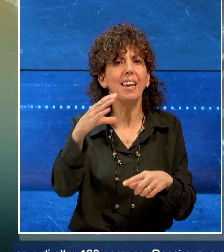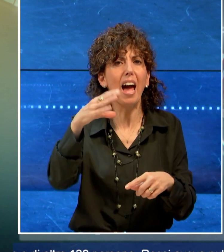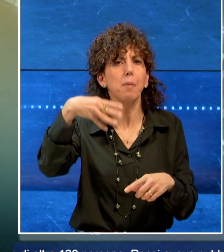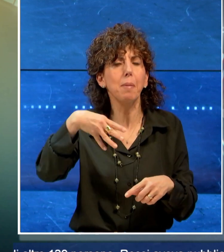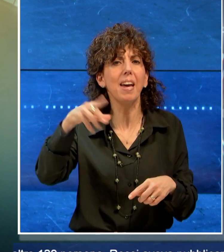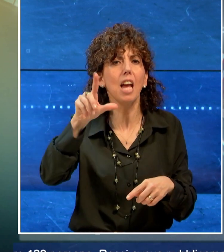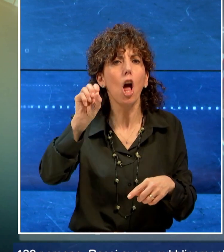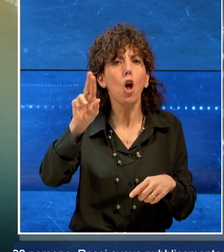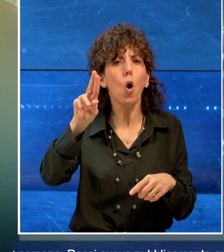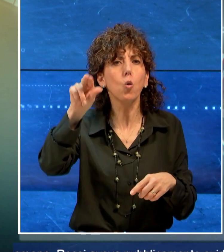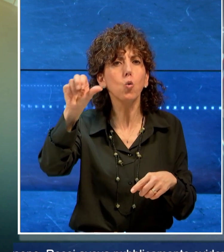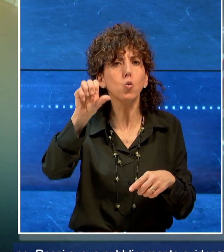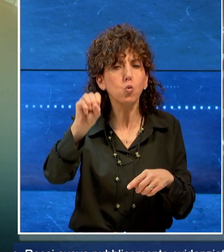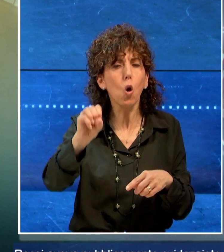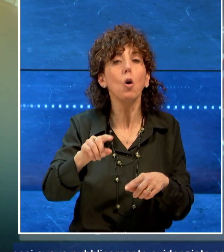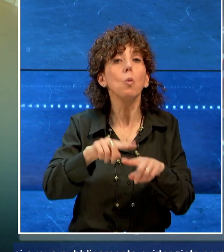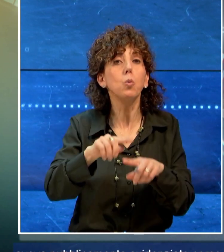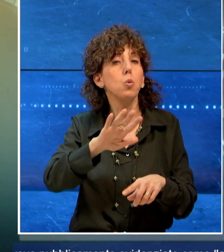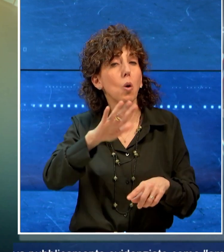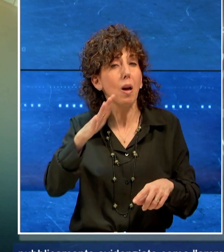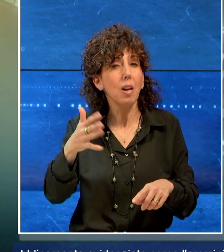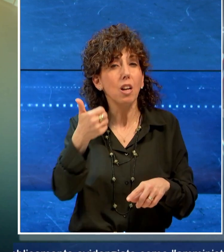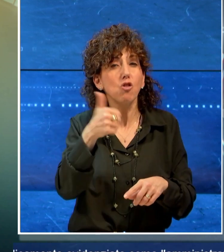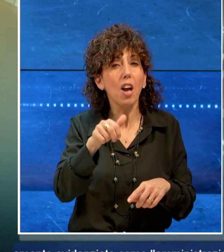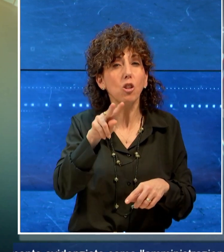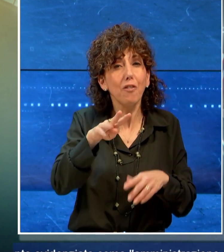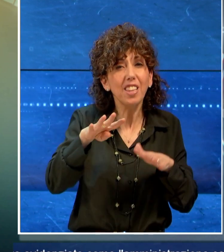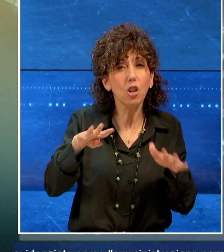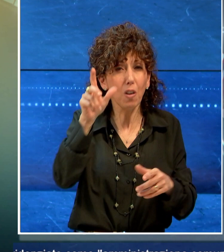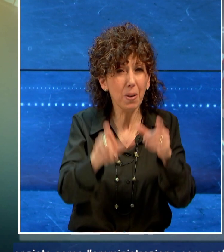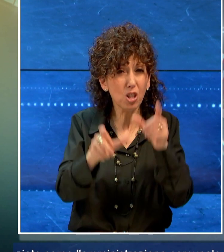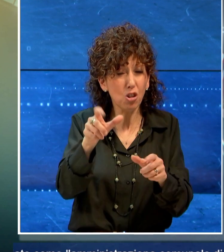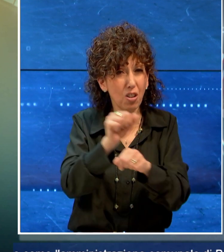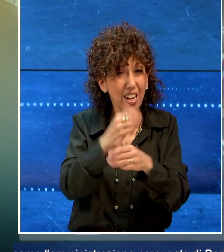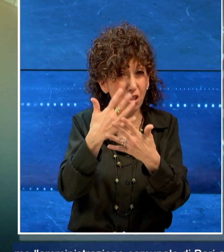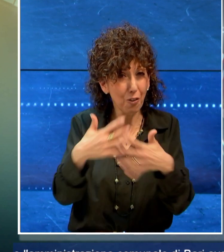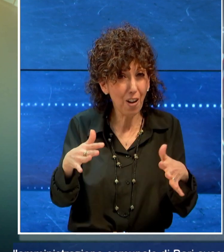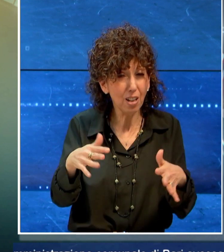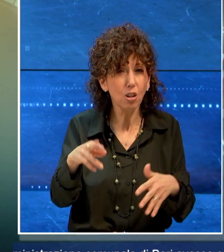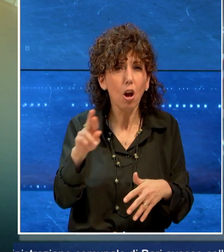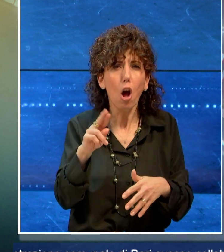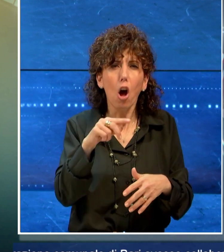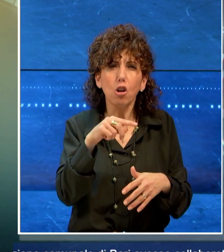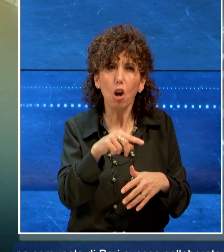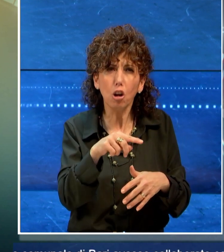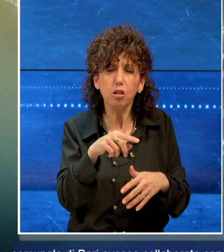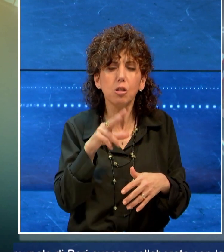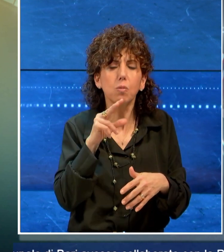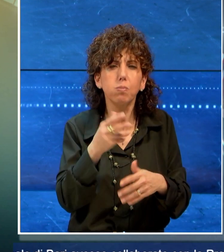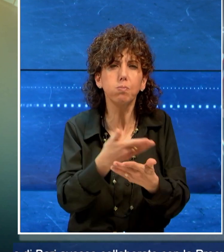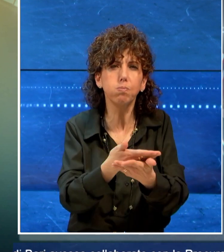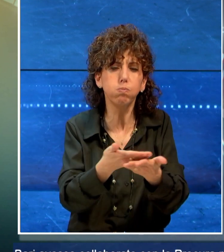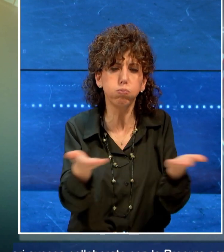Lorusso e di altre 129 persone Rossi aveva pubblicamente